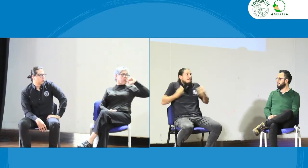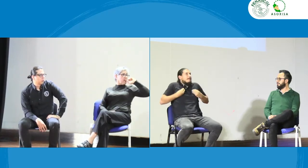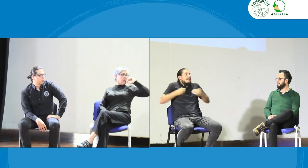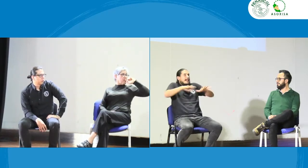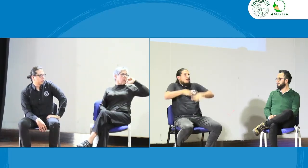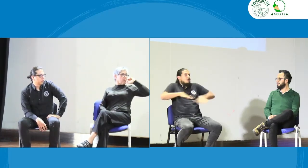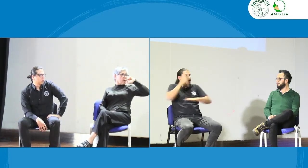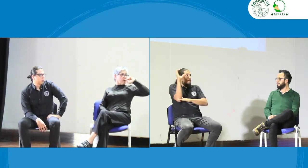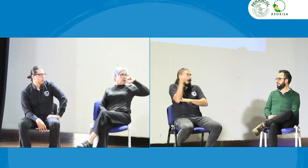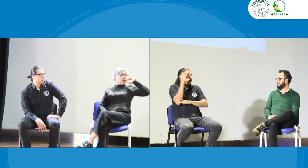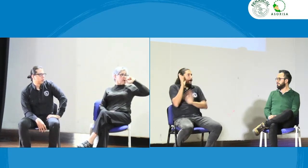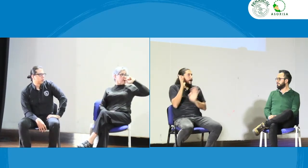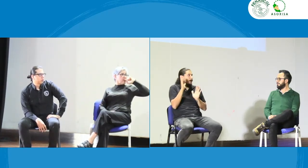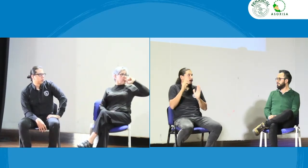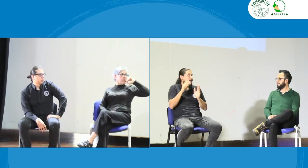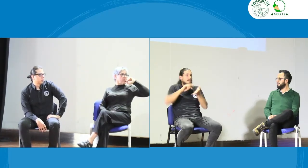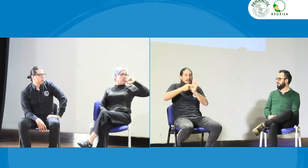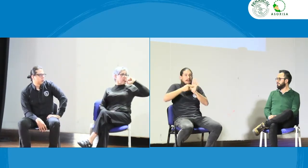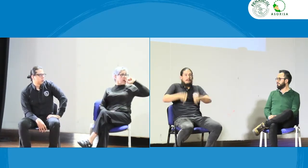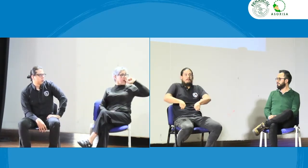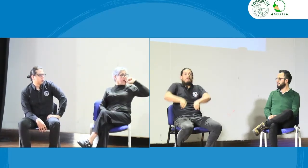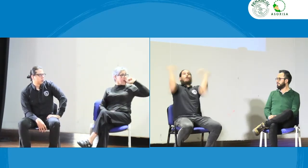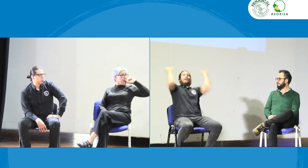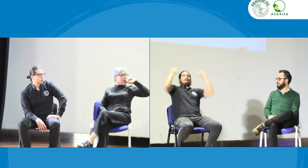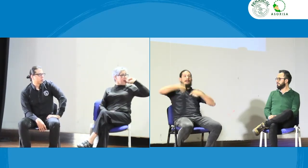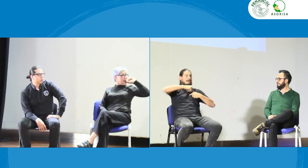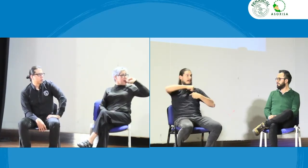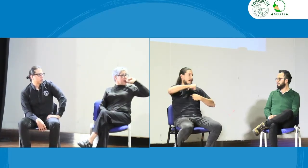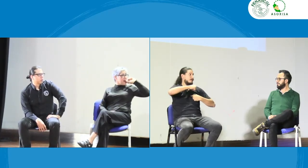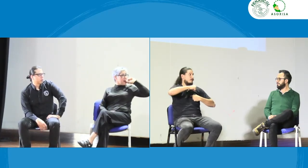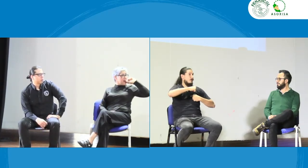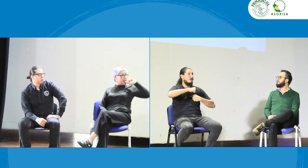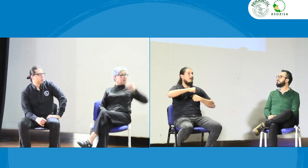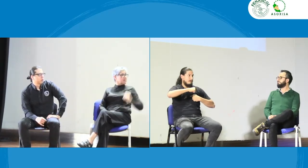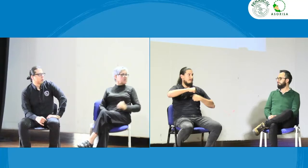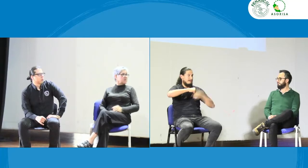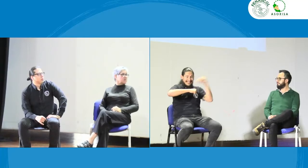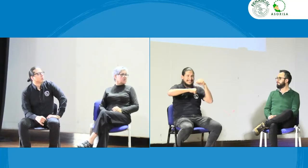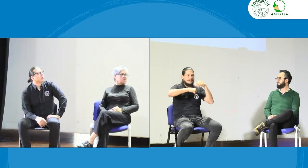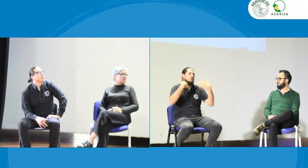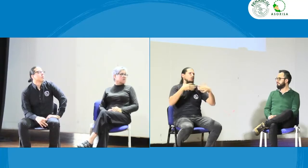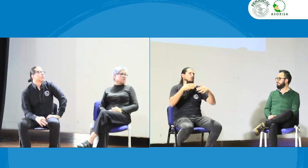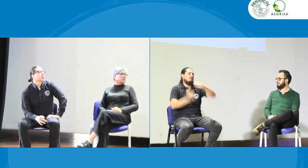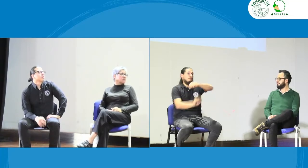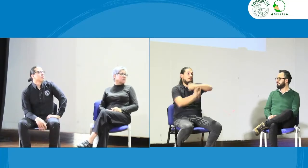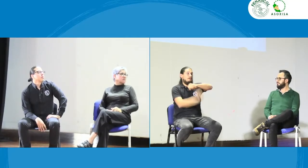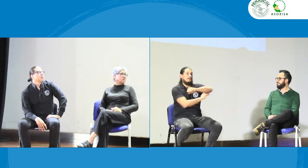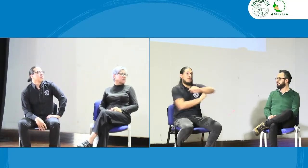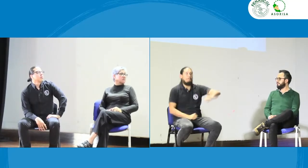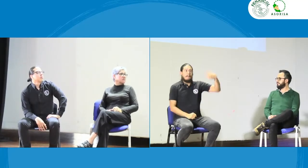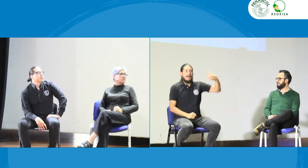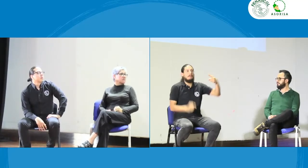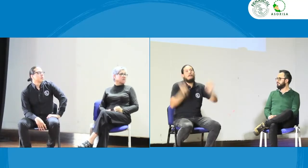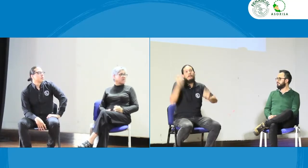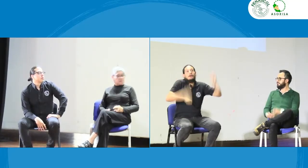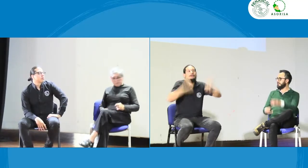constitución del 91 que como ciudadanos colombianos no me pueden violentar mi derecho entonces eso es lo primero